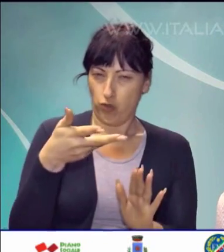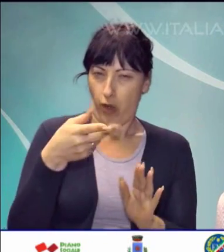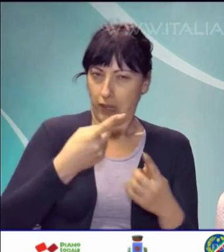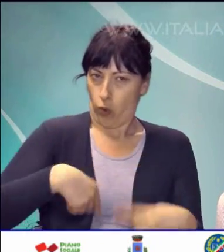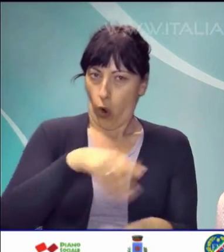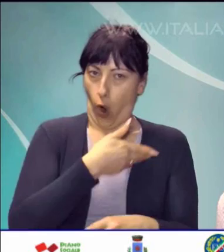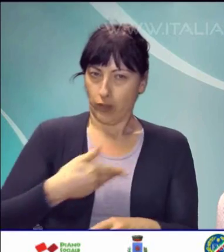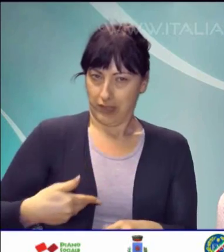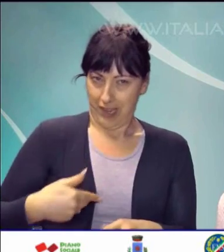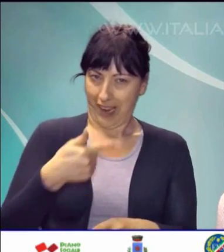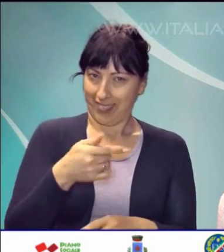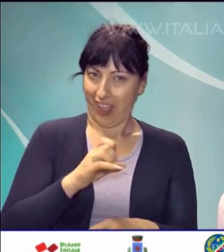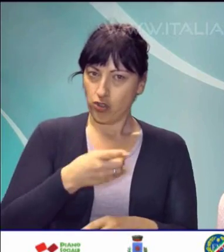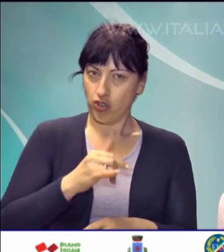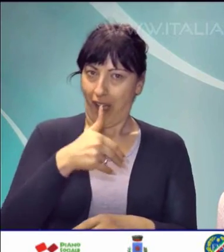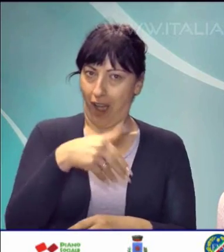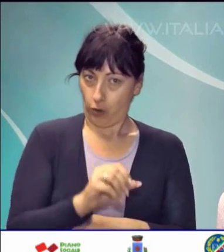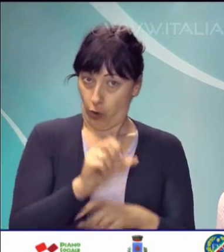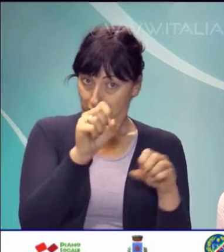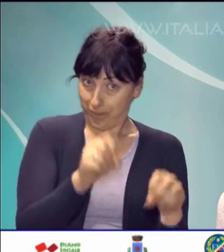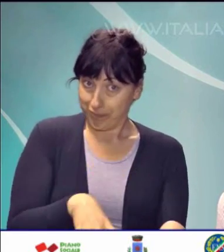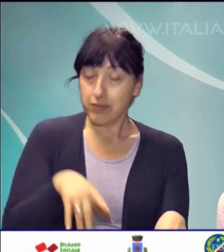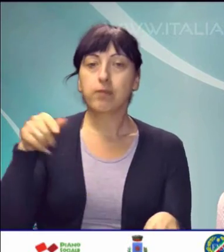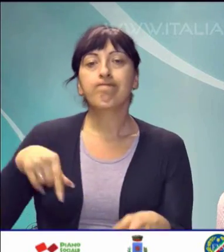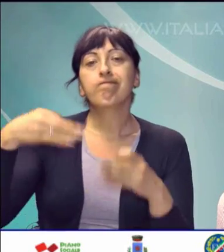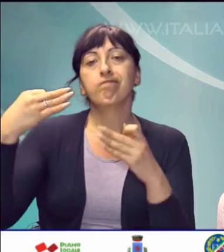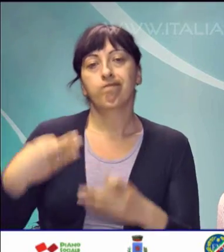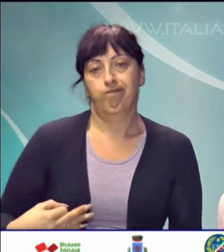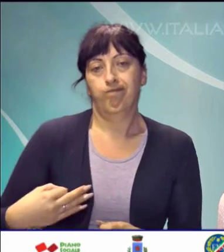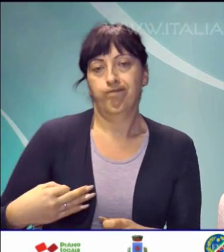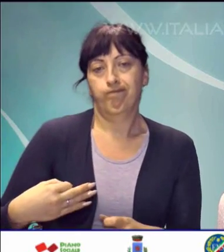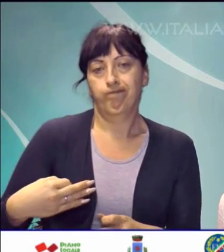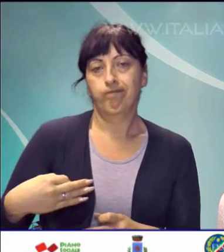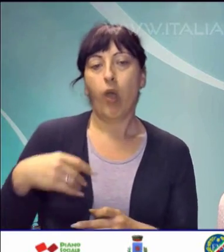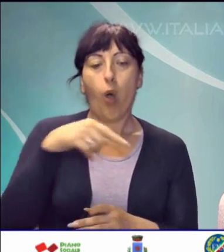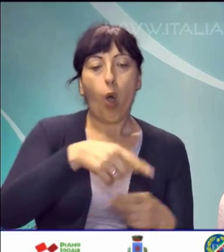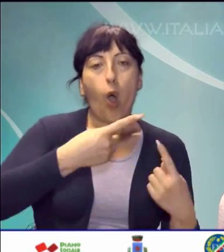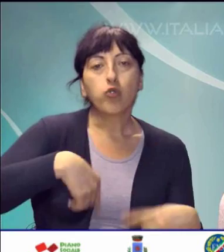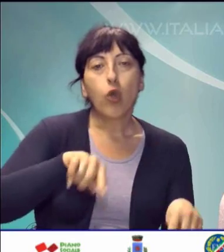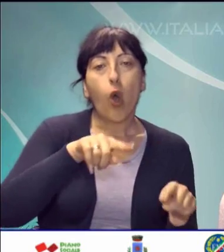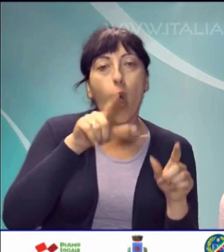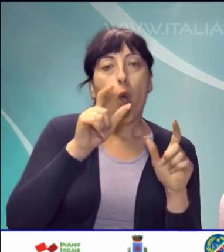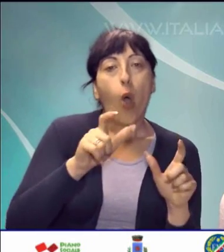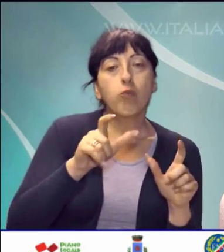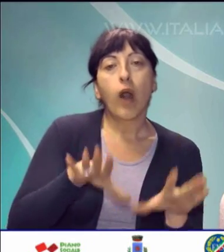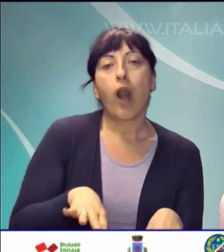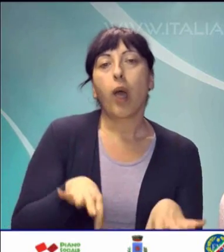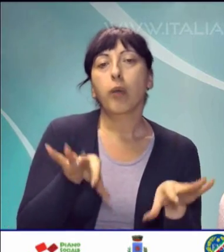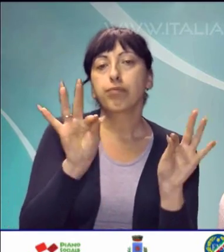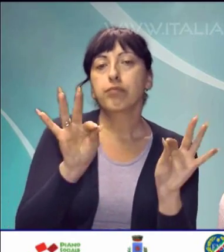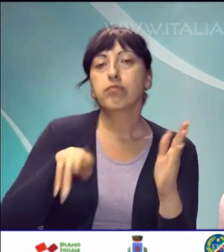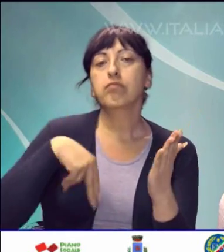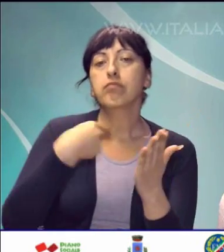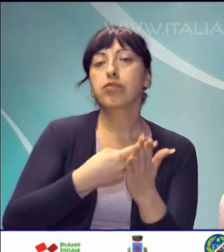consiglieri del comune di Teggiano, ha disposto la sospensione del Consiglio Comunale e ha